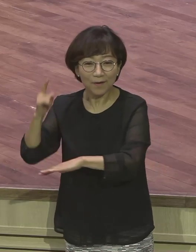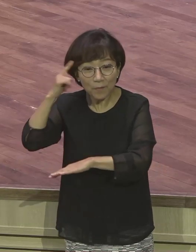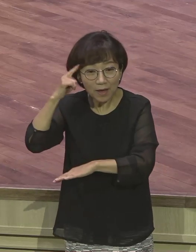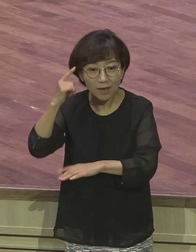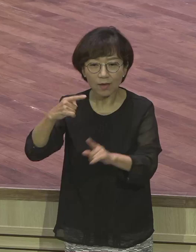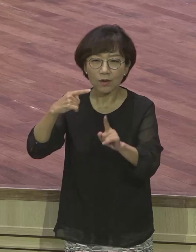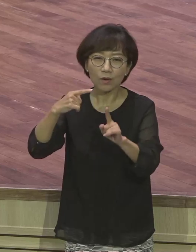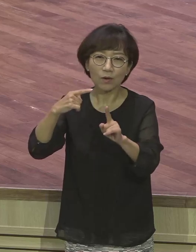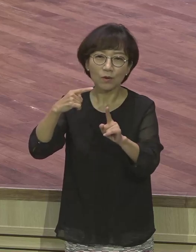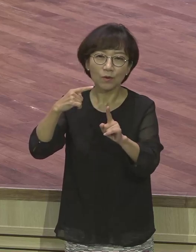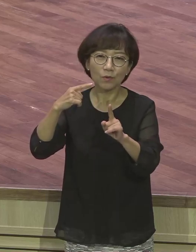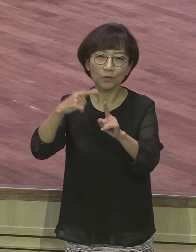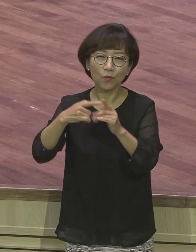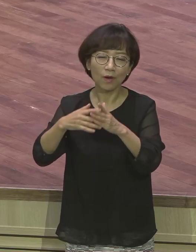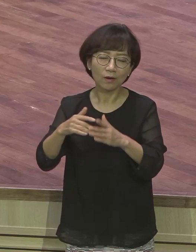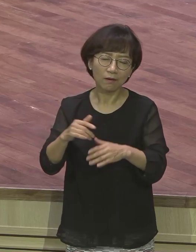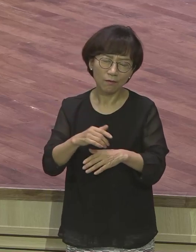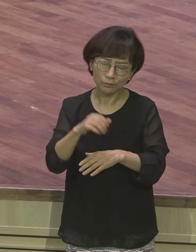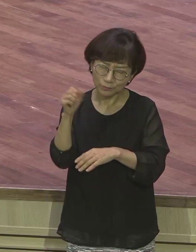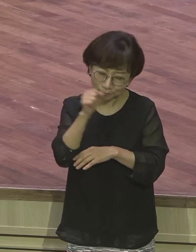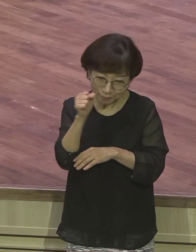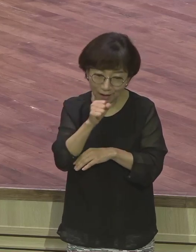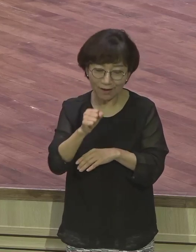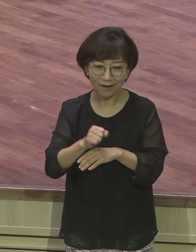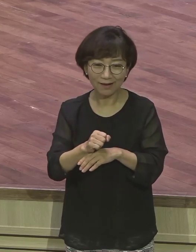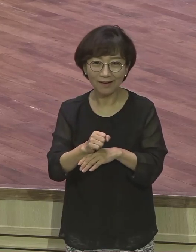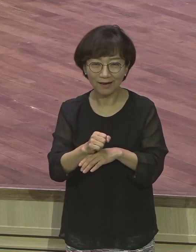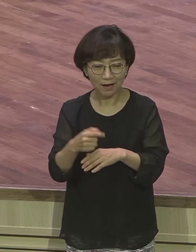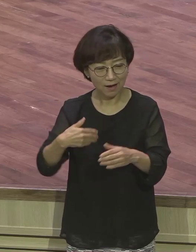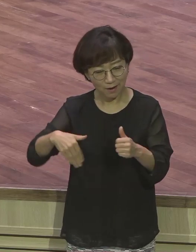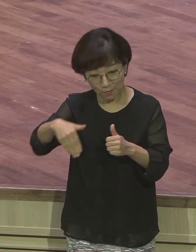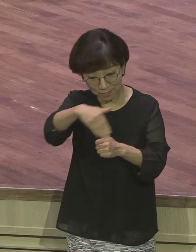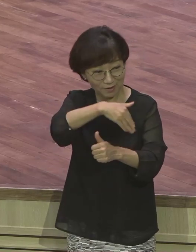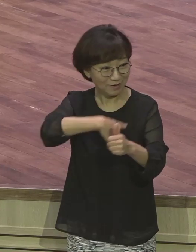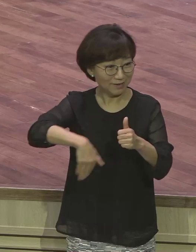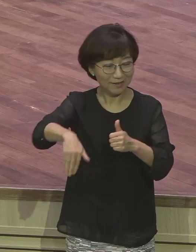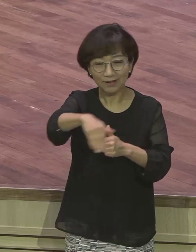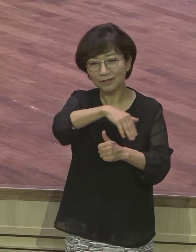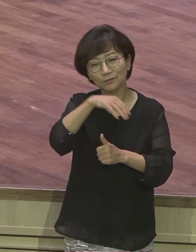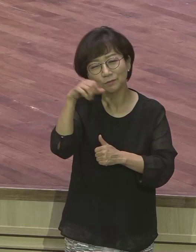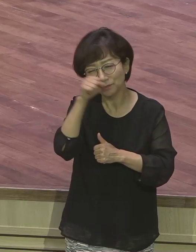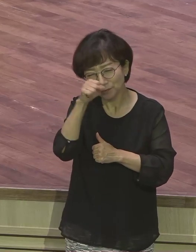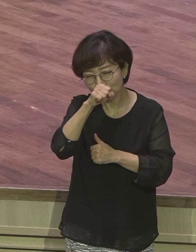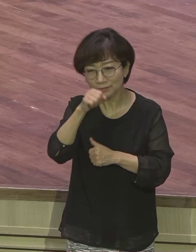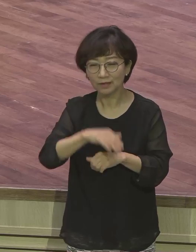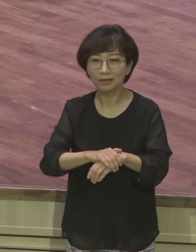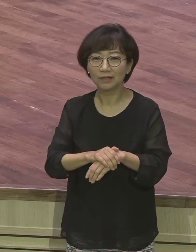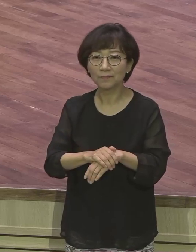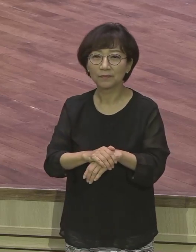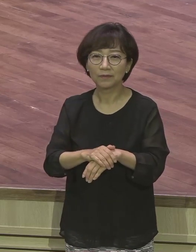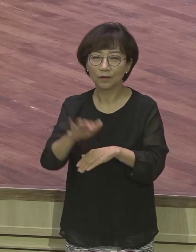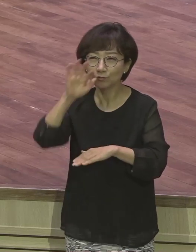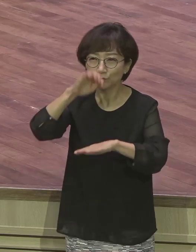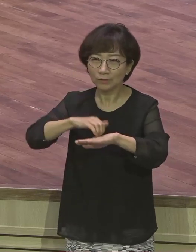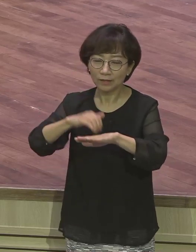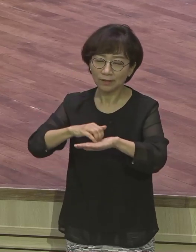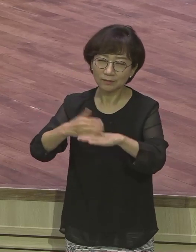더 바랄 게 없습니다. 그렇게 환경 조건이 너무 좋으니까 너무 감사하다고 그렇게